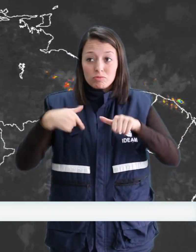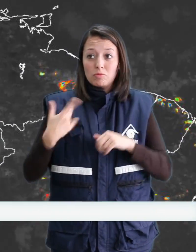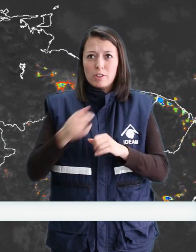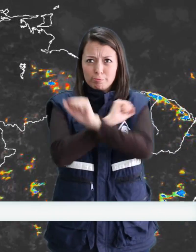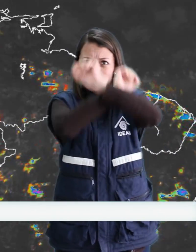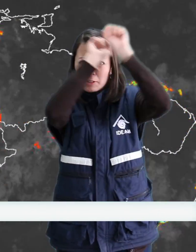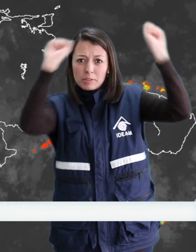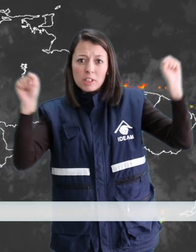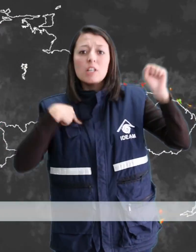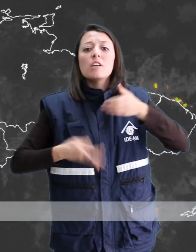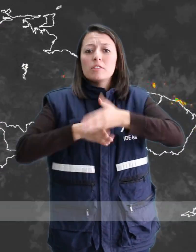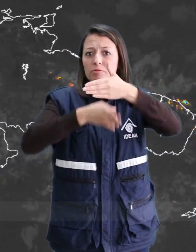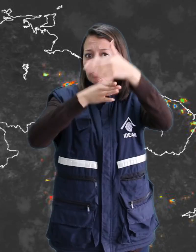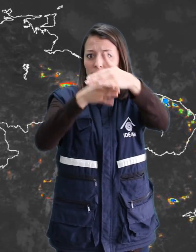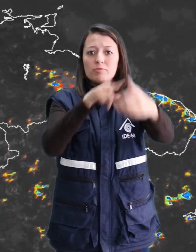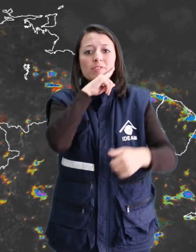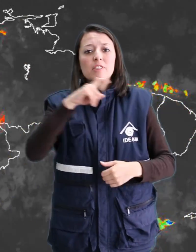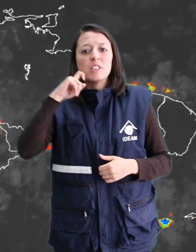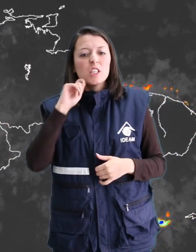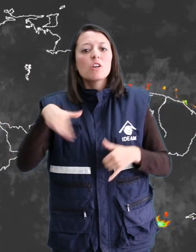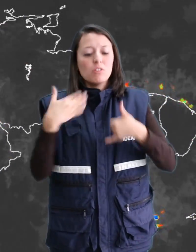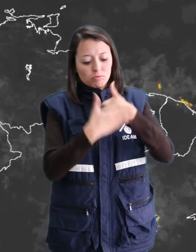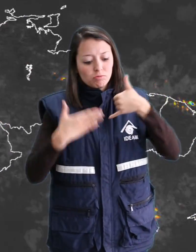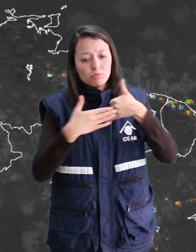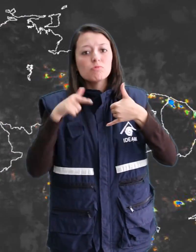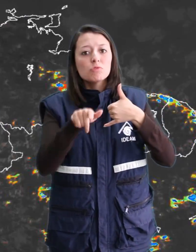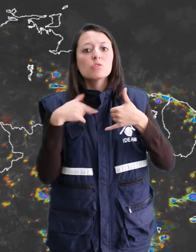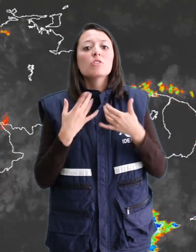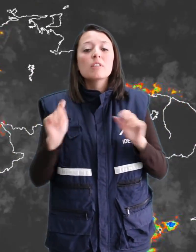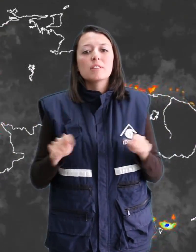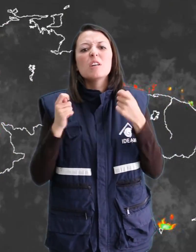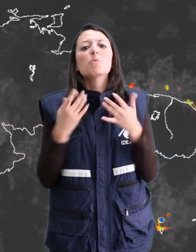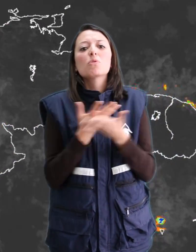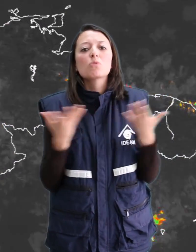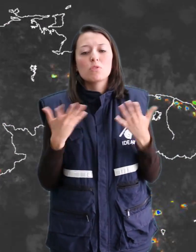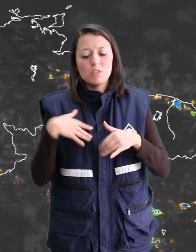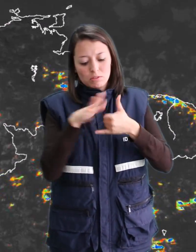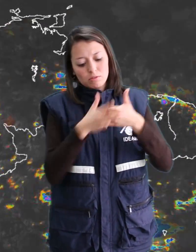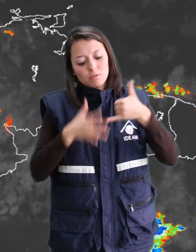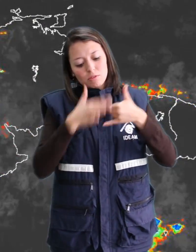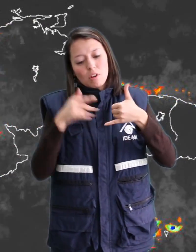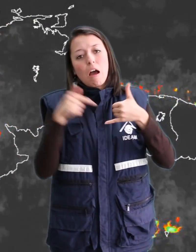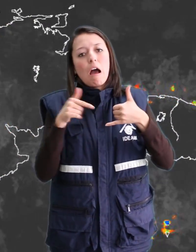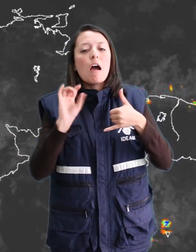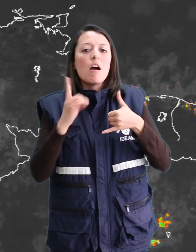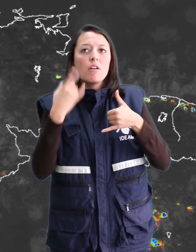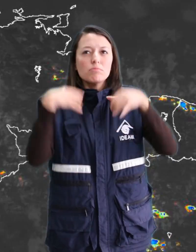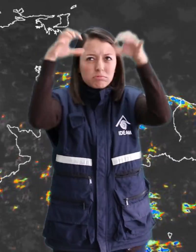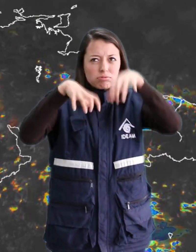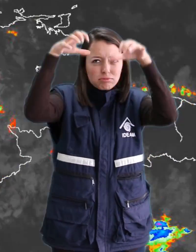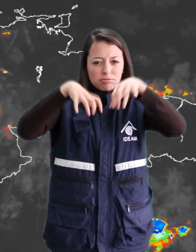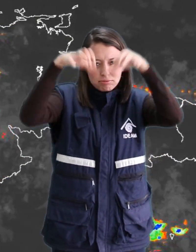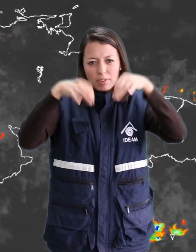largo de la mañana persistieron condiciones secas en amplios sectores del territorio nacional, salvo en la región pacífica donde se generaron algunas lluvias de